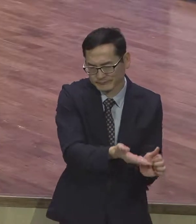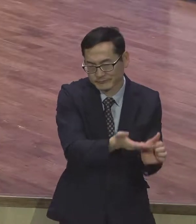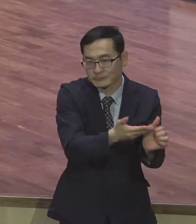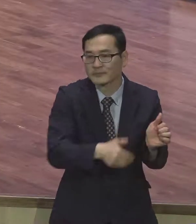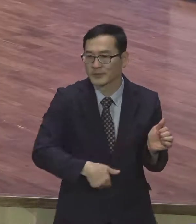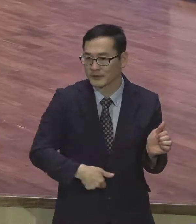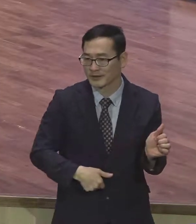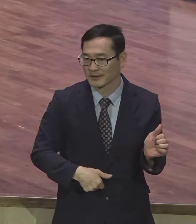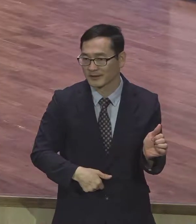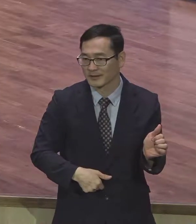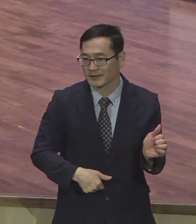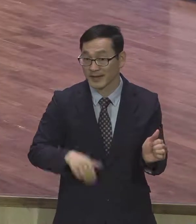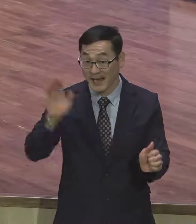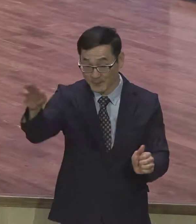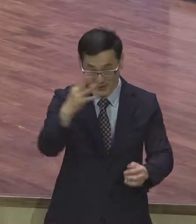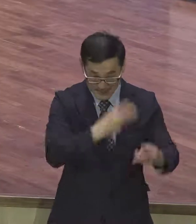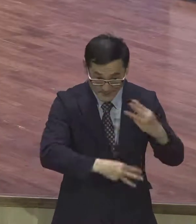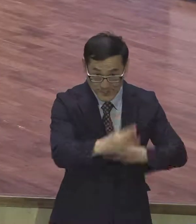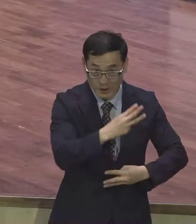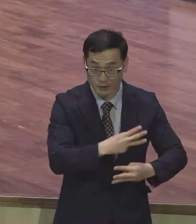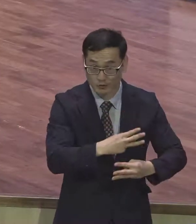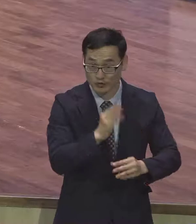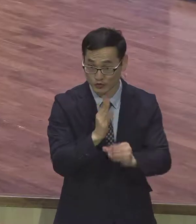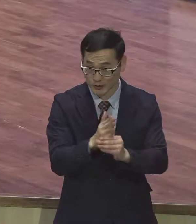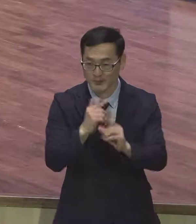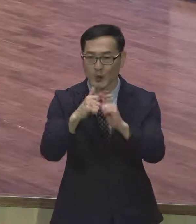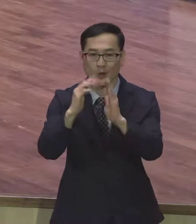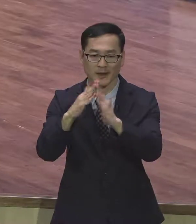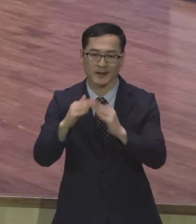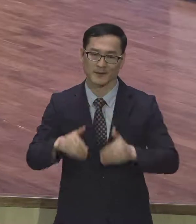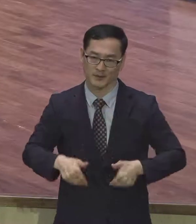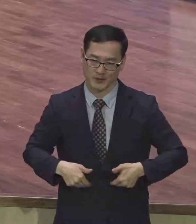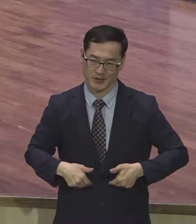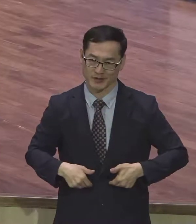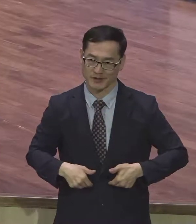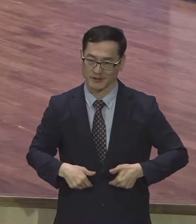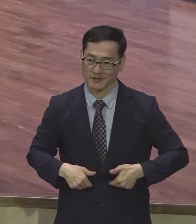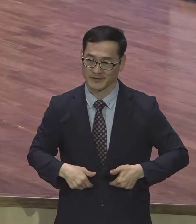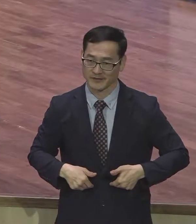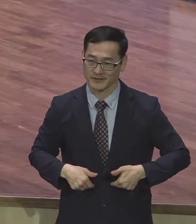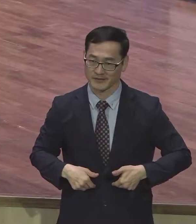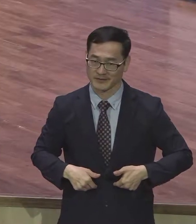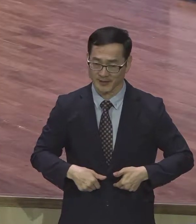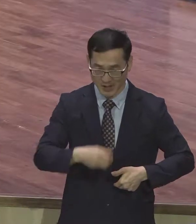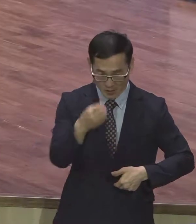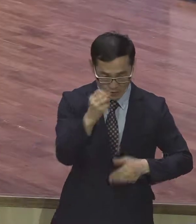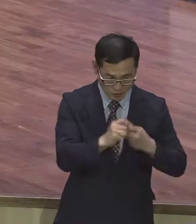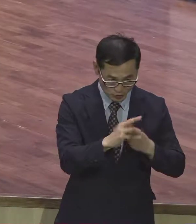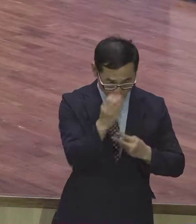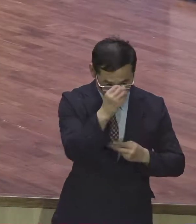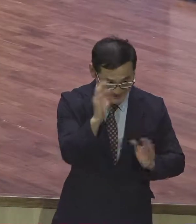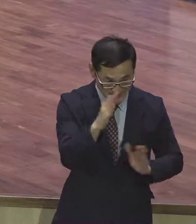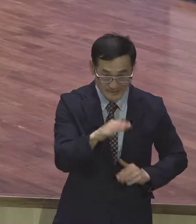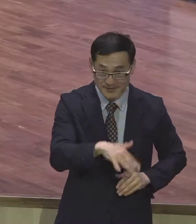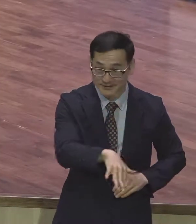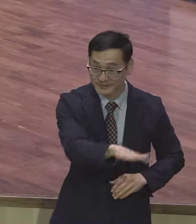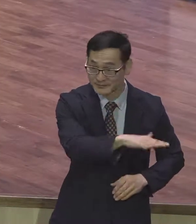랩런트 교회가 되어야 돼요 랩런트 랩런트들이 확 나아야 돼 내가 고등부 중고등부 참석을 해야 돼 중고등부 학생들이